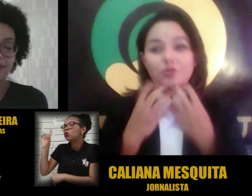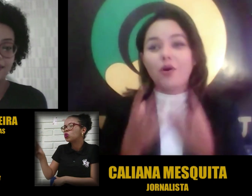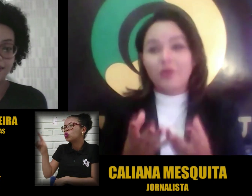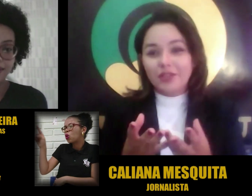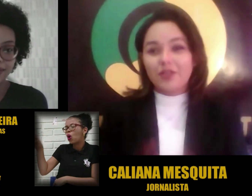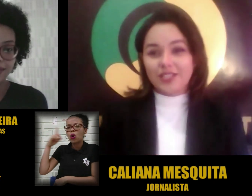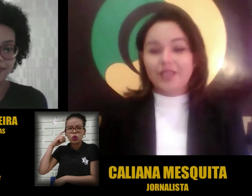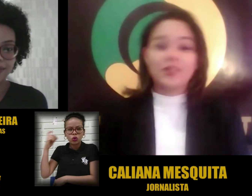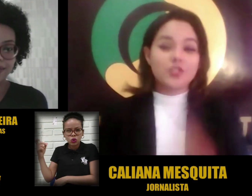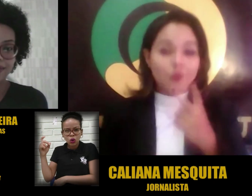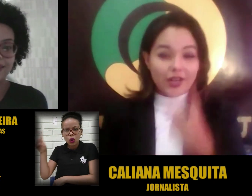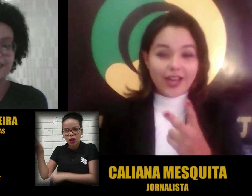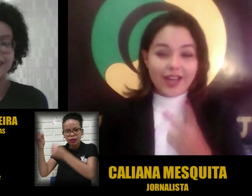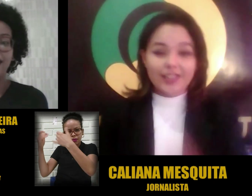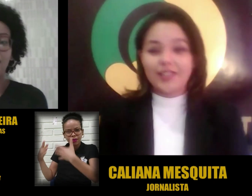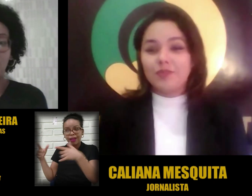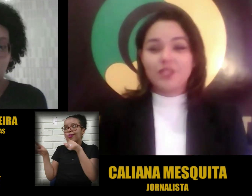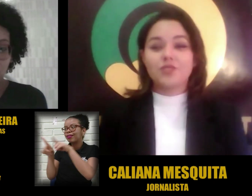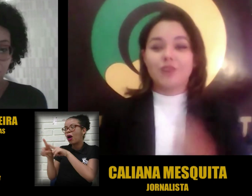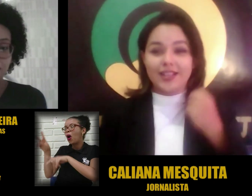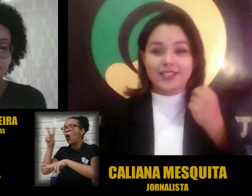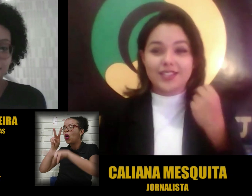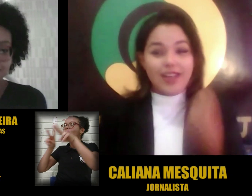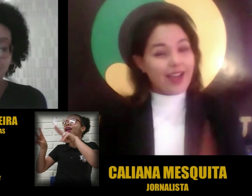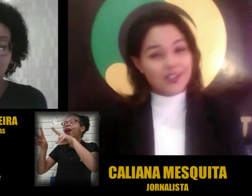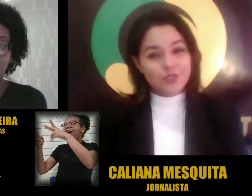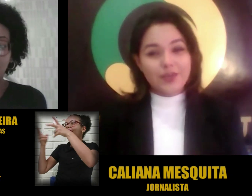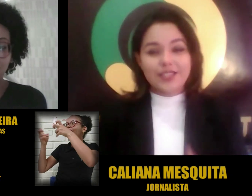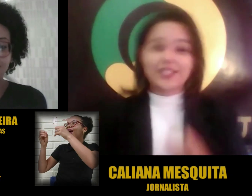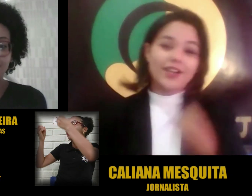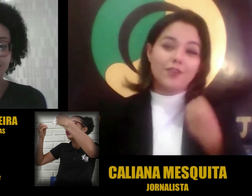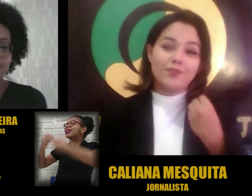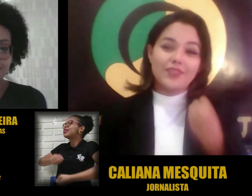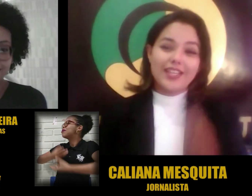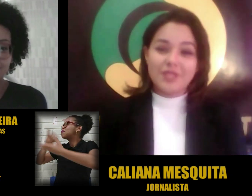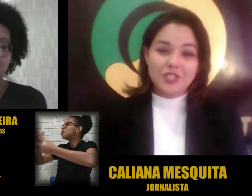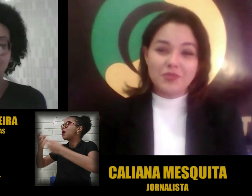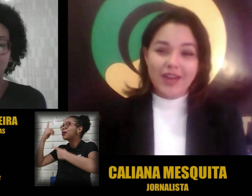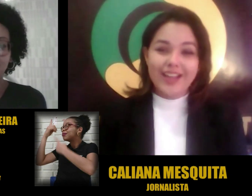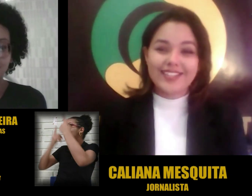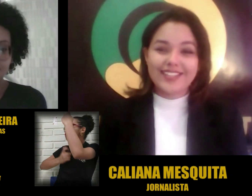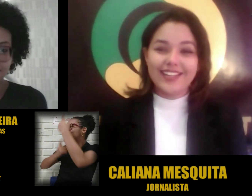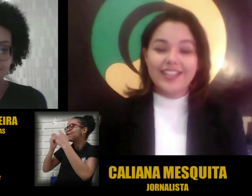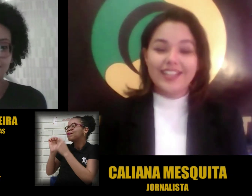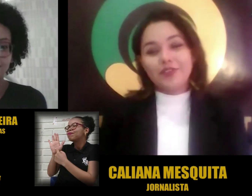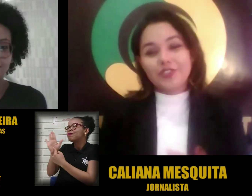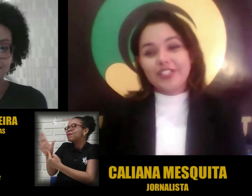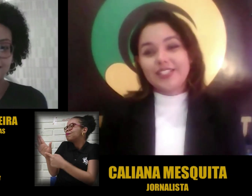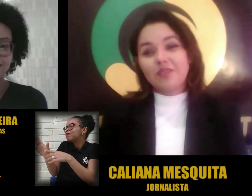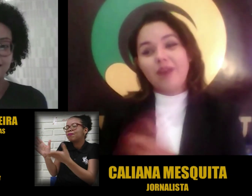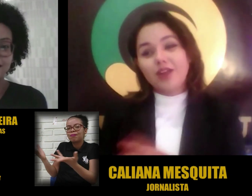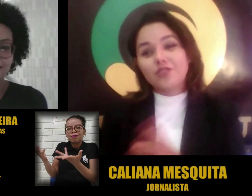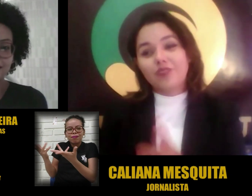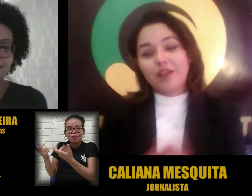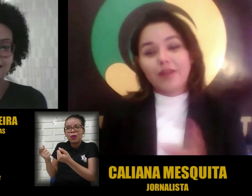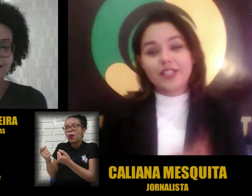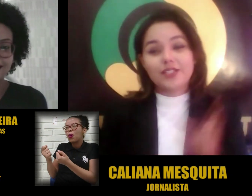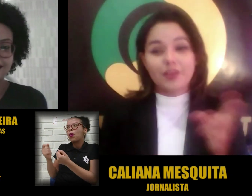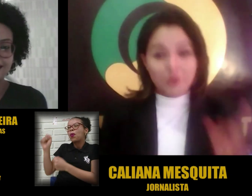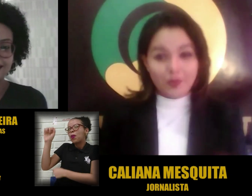som consegue emitir, o olhar emite mais, a expressão emite mais, né? Quando dizem uma imagem fala mais que mil